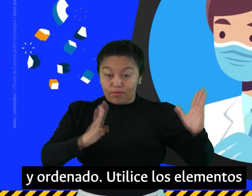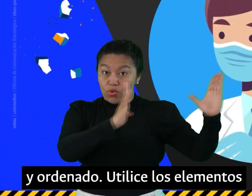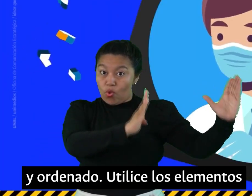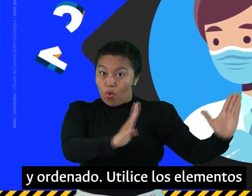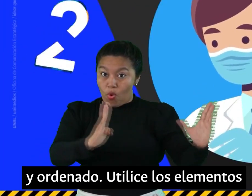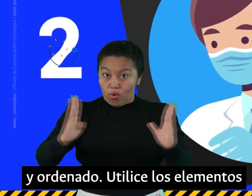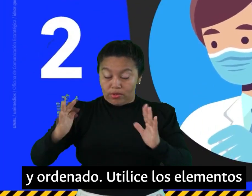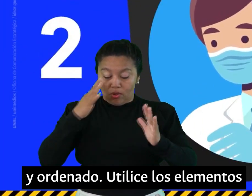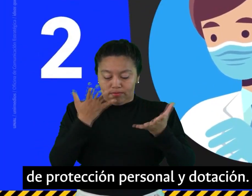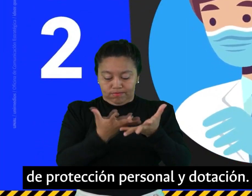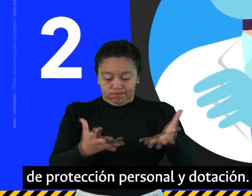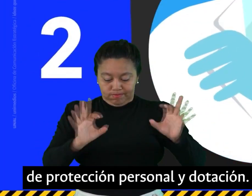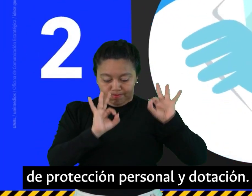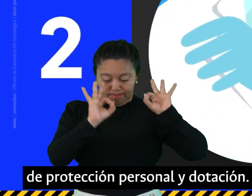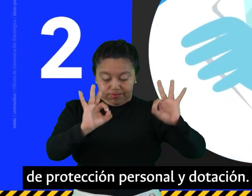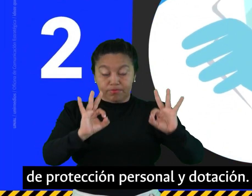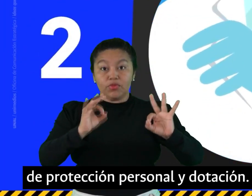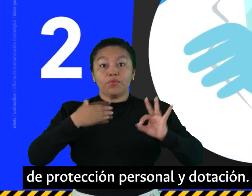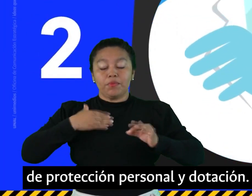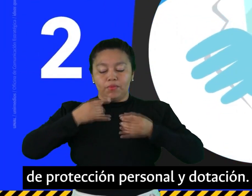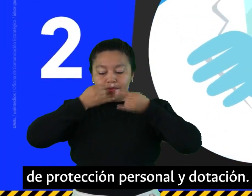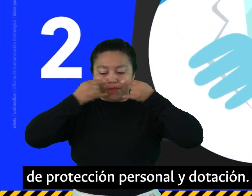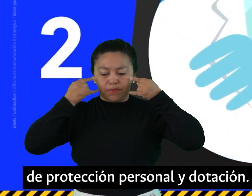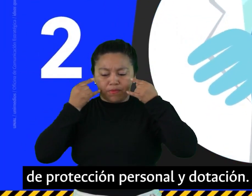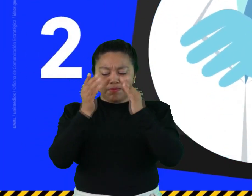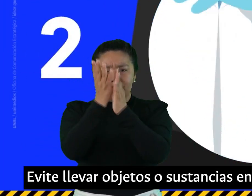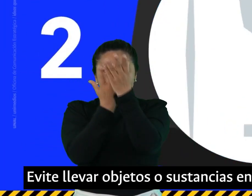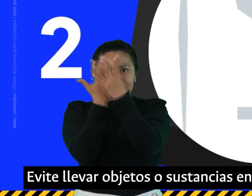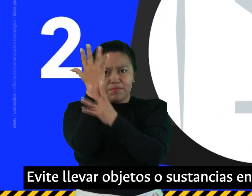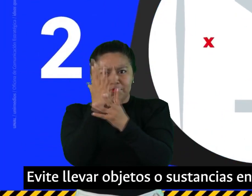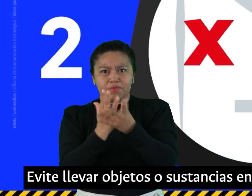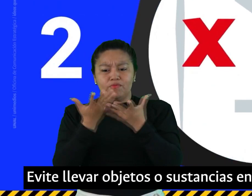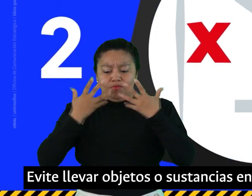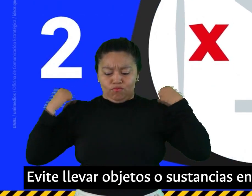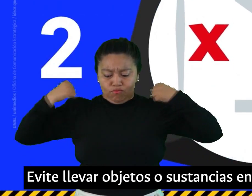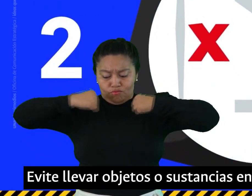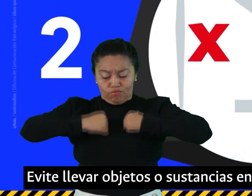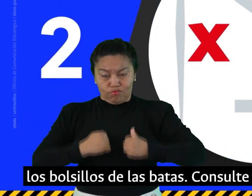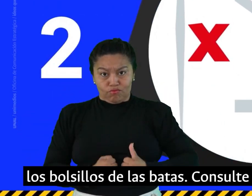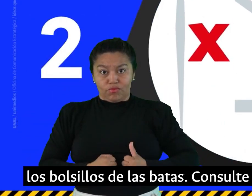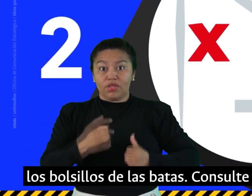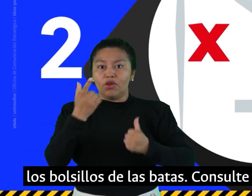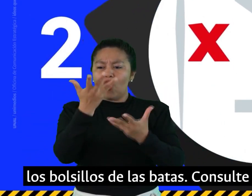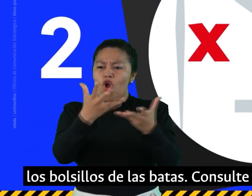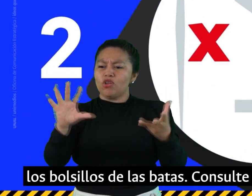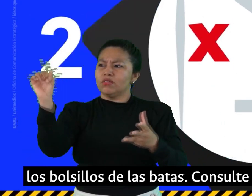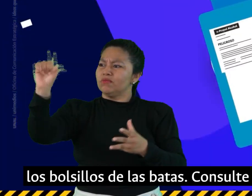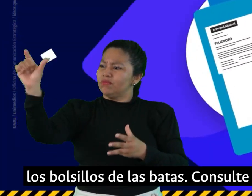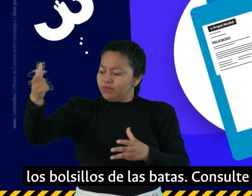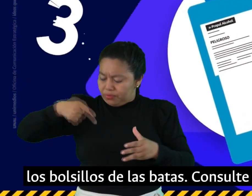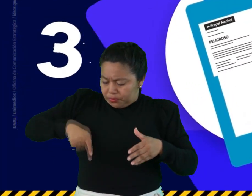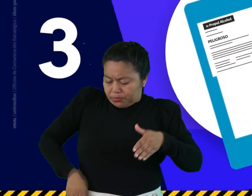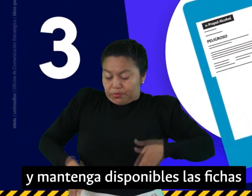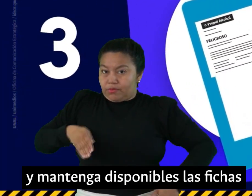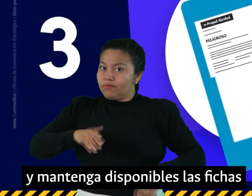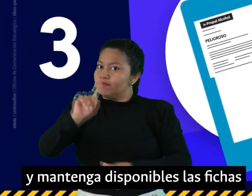Utilice los elementos de protección personal y dotación. Evite llevar objetos o sustancias en los bolsillos de las batas. Consulte y mantenga